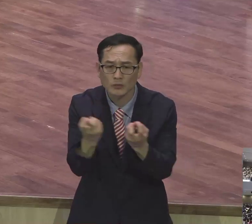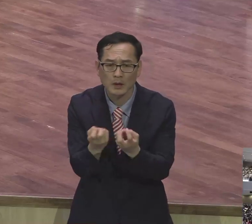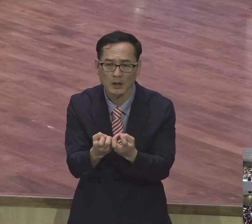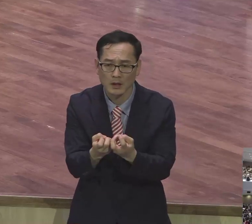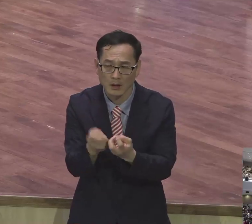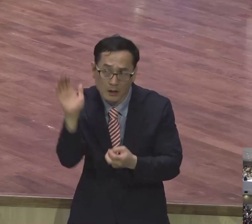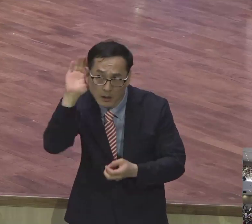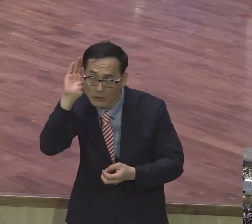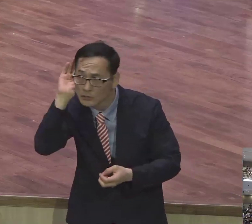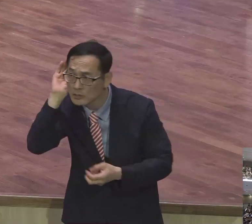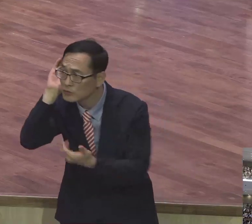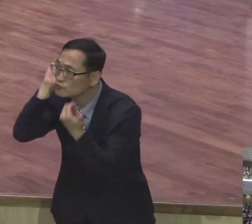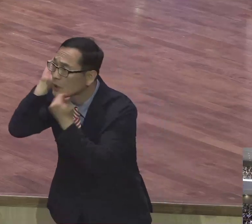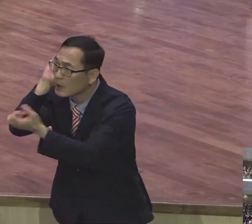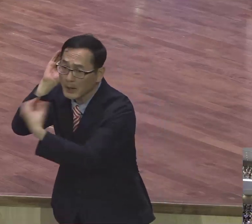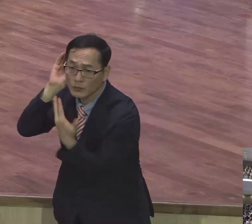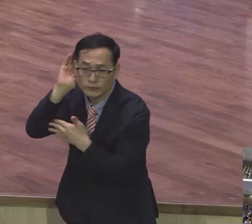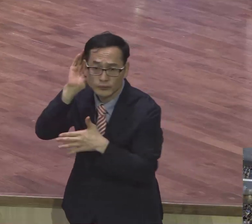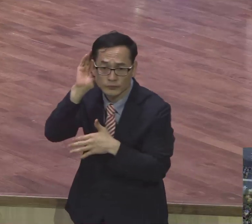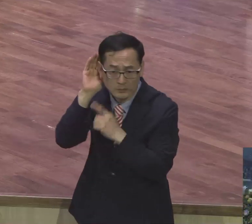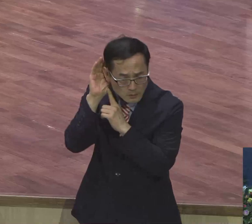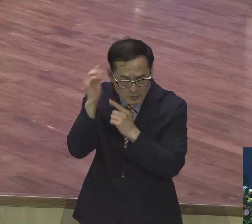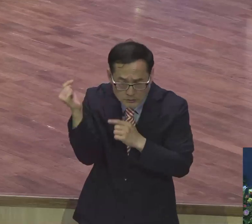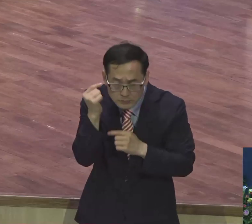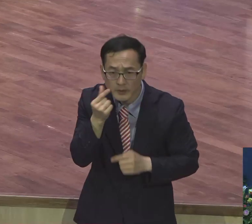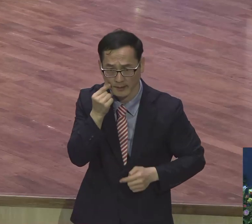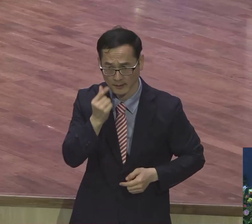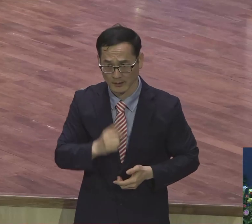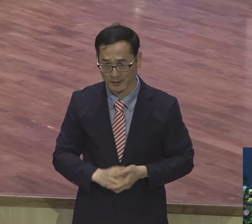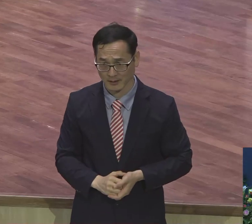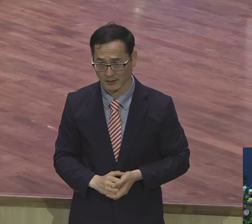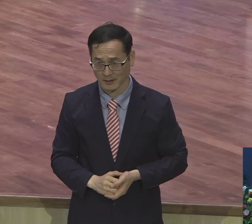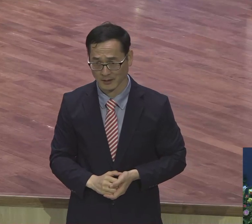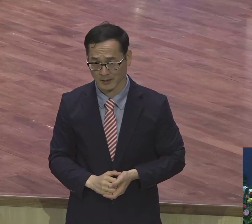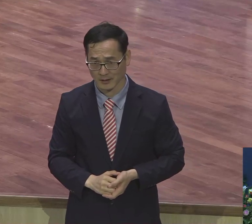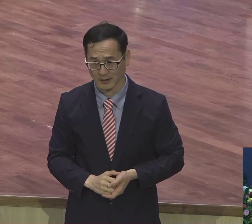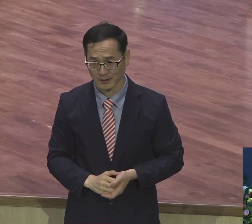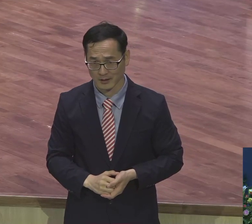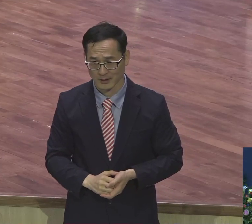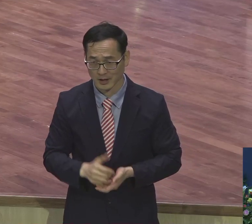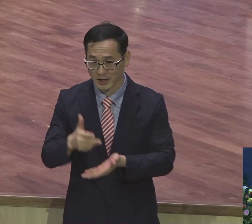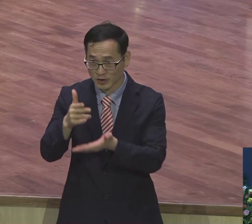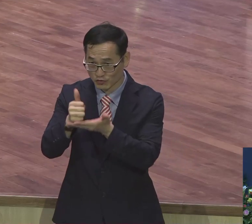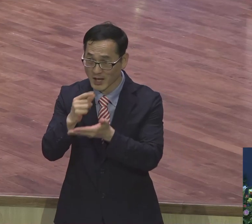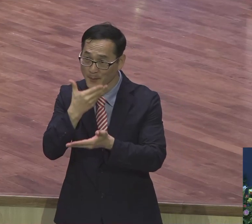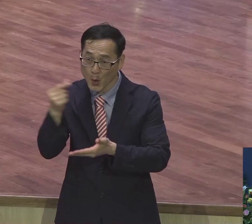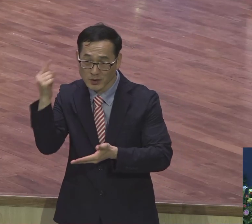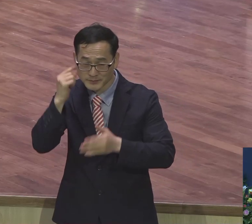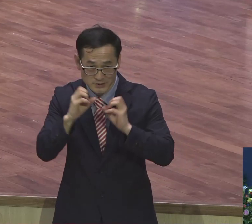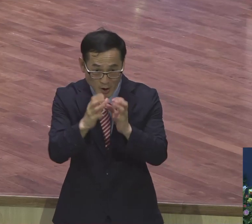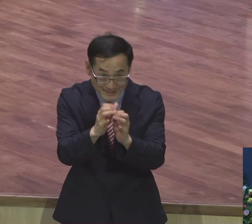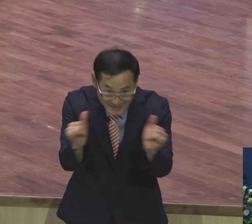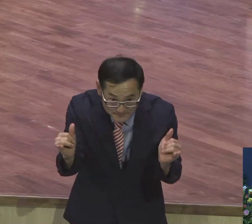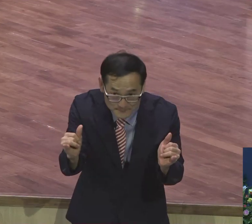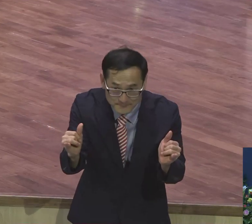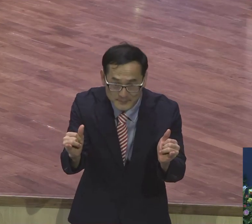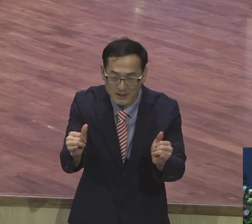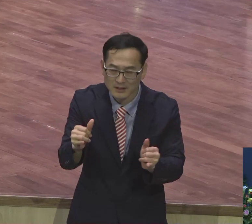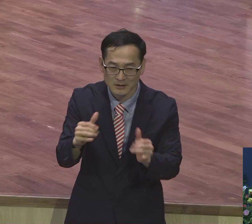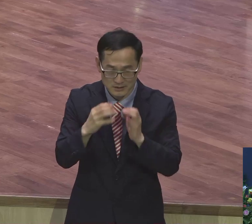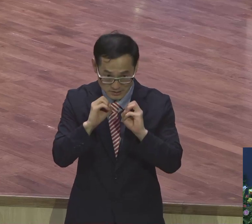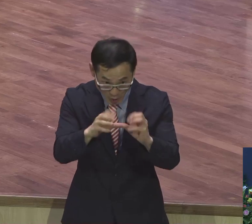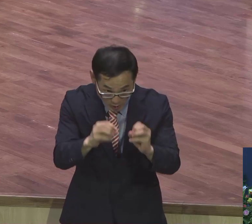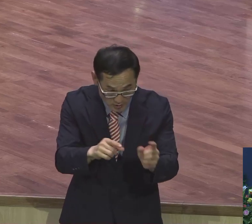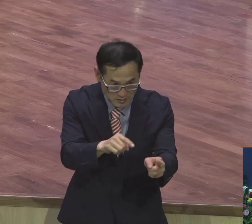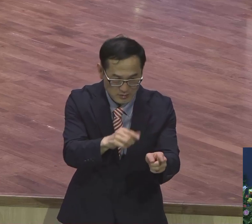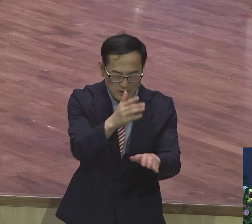바울은 누구든지 주의 이름을 부르는 자는 구원을 받게 된다. 주의 이름을 부르기만 하면